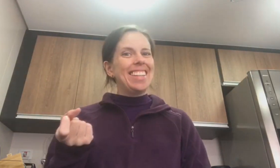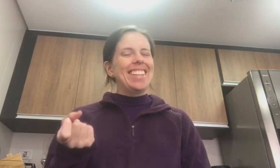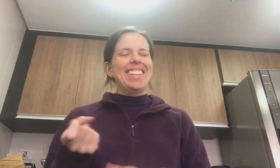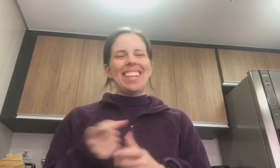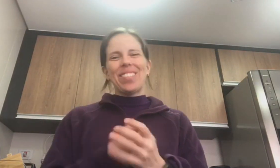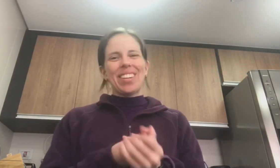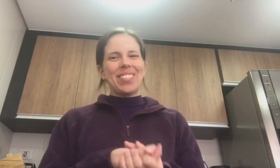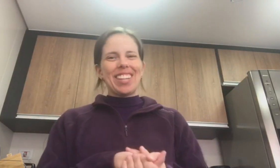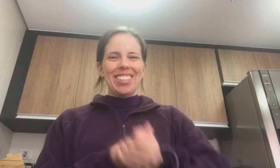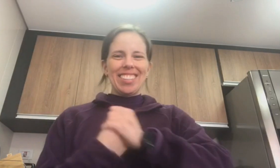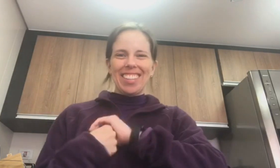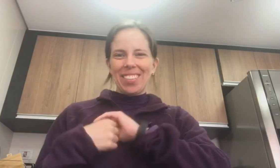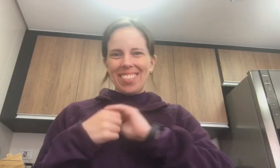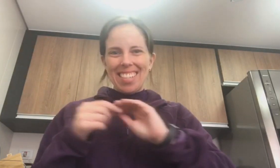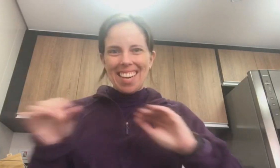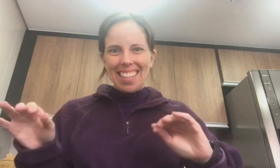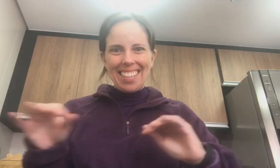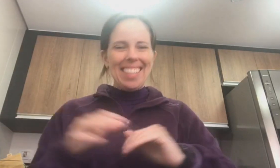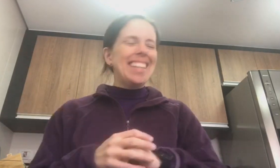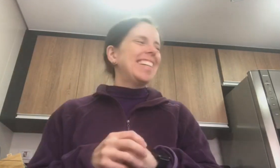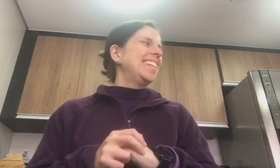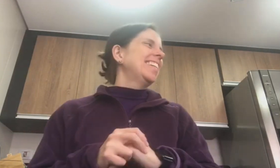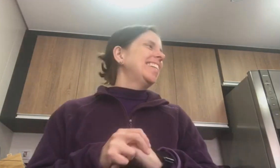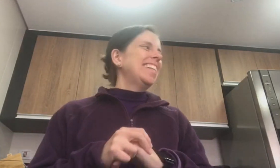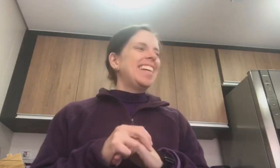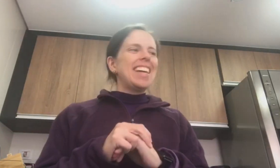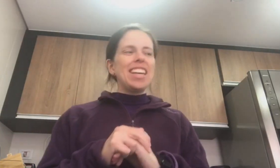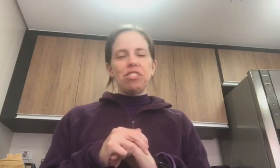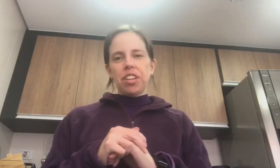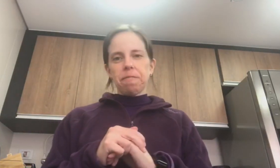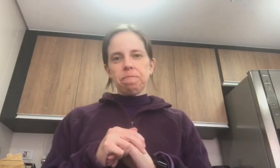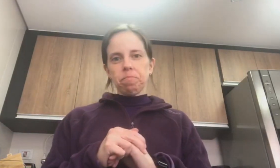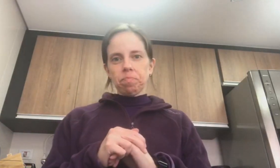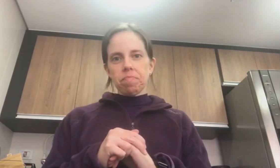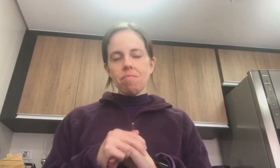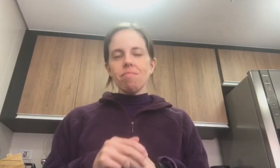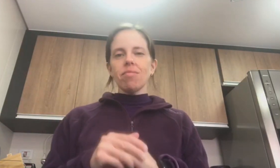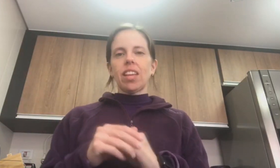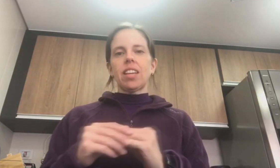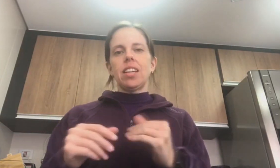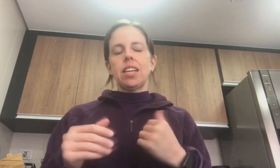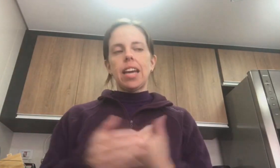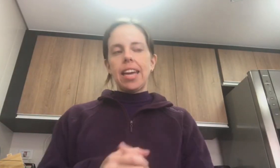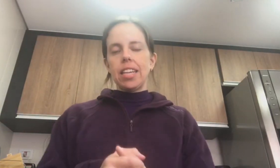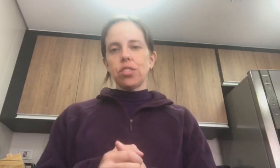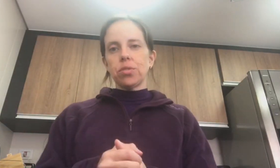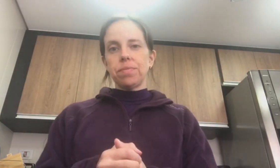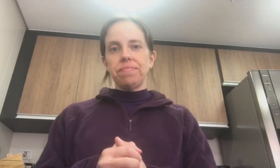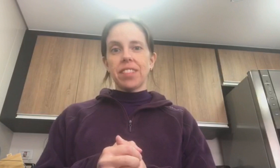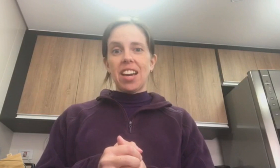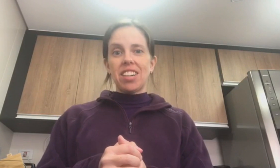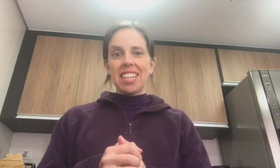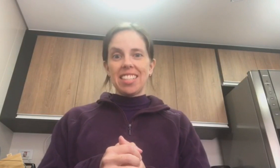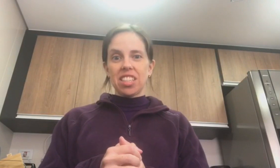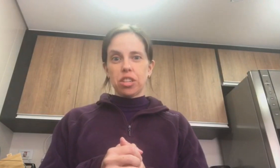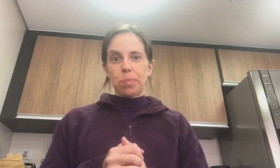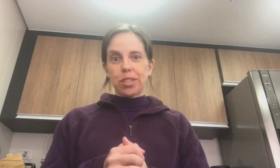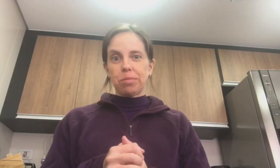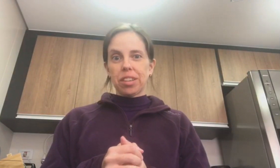Nem pra comprar outro. Nem pra fazer nada. Enfim. É isso. Aguardem-se nos próximos